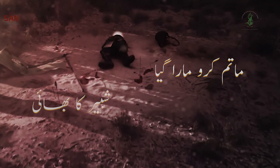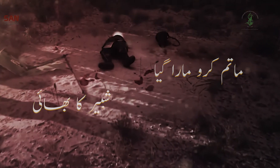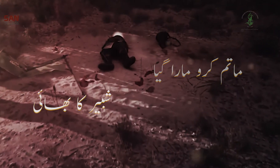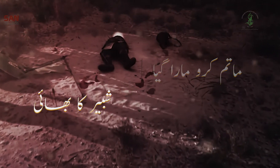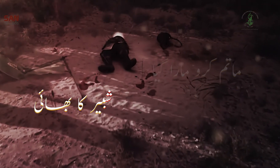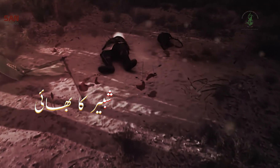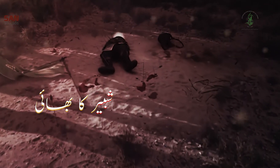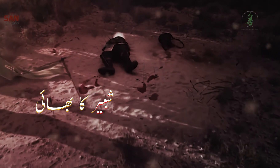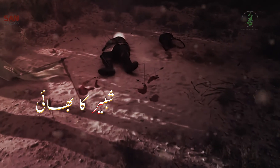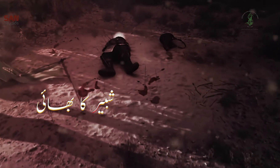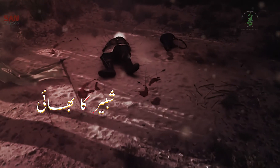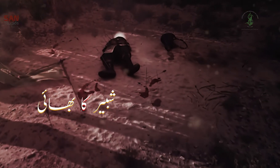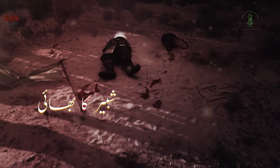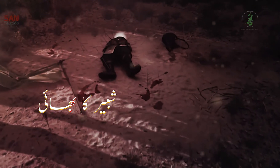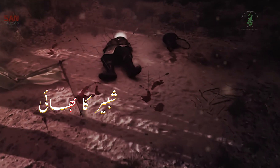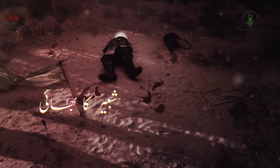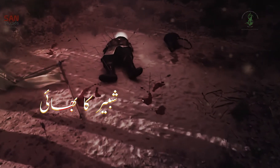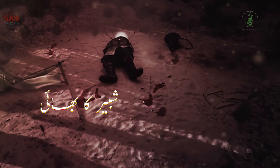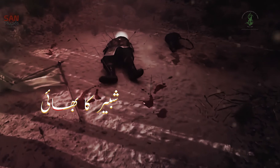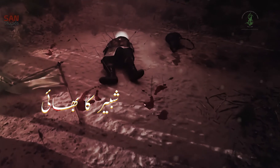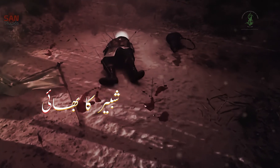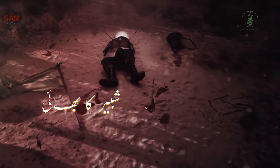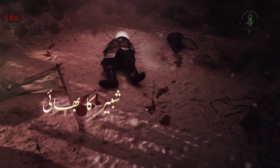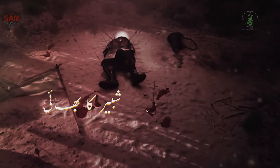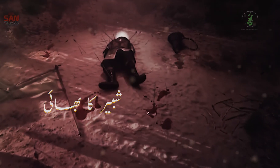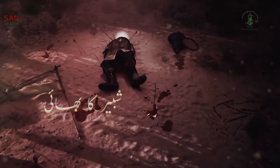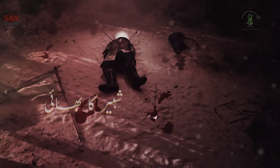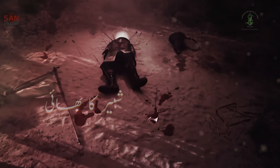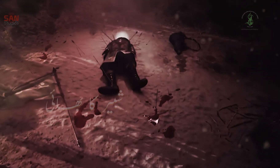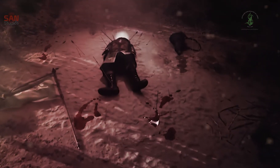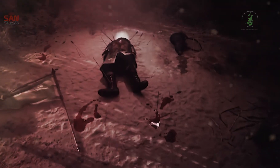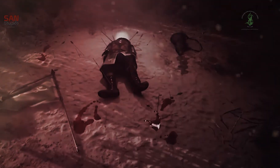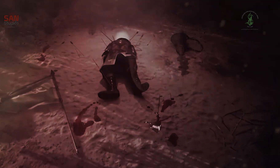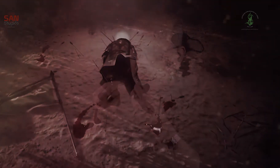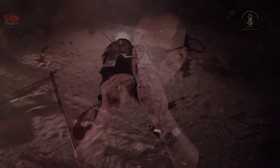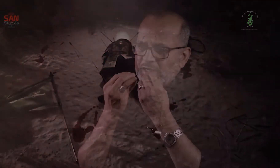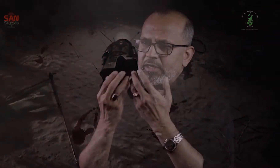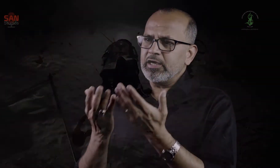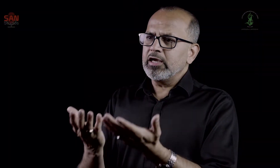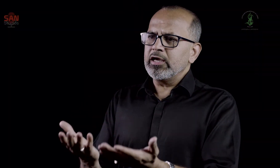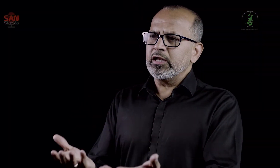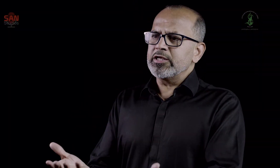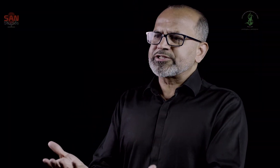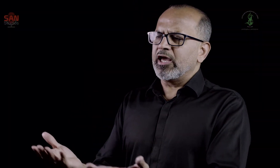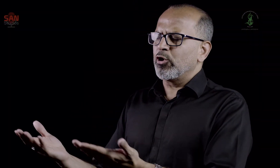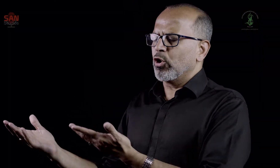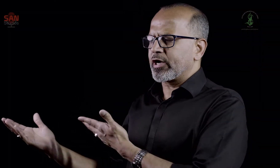گیا شبیر کا بھائی شبیر اسے رو